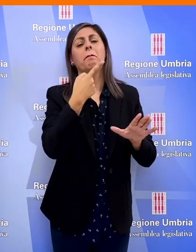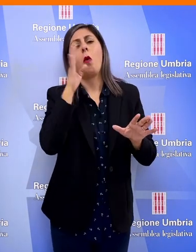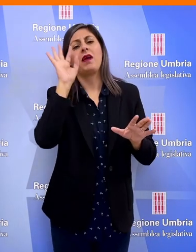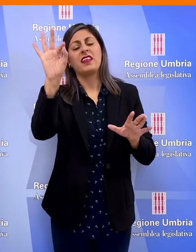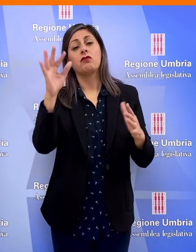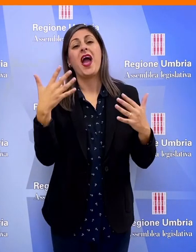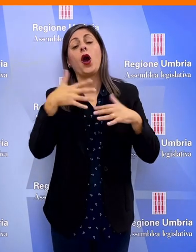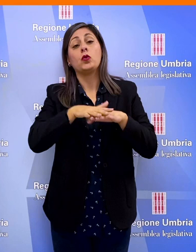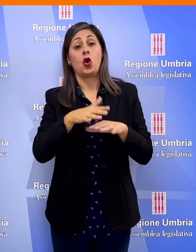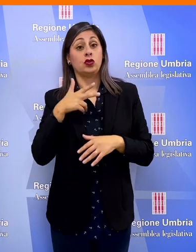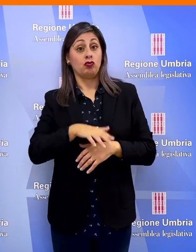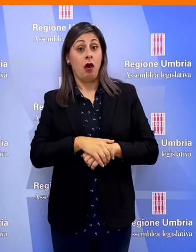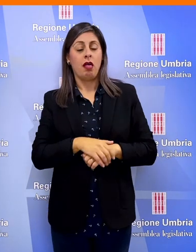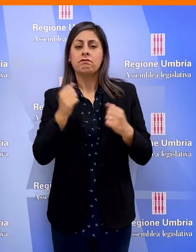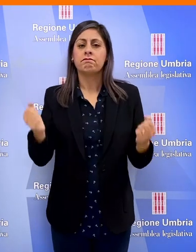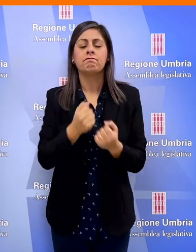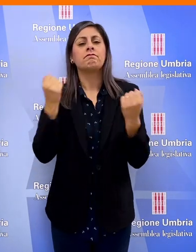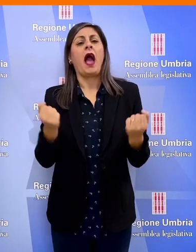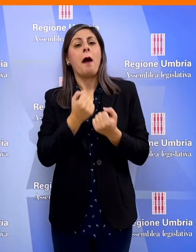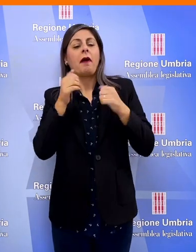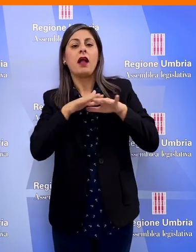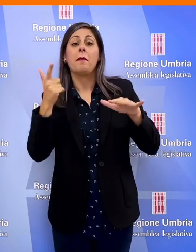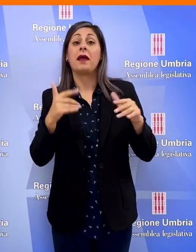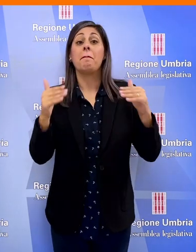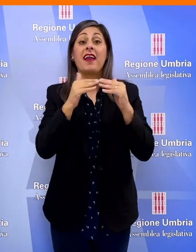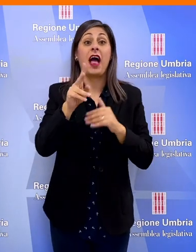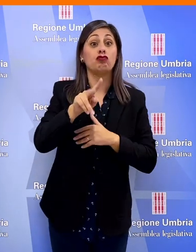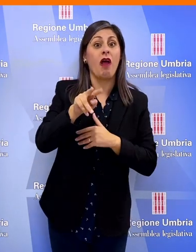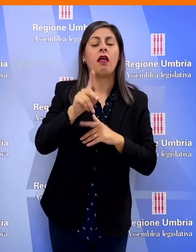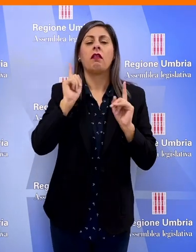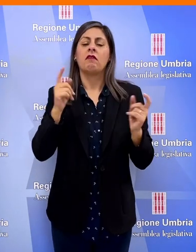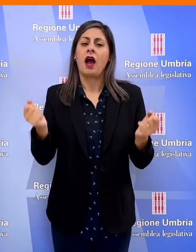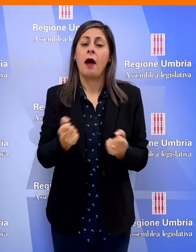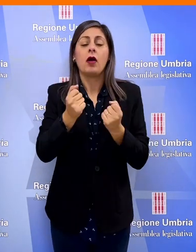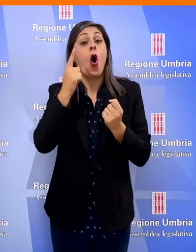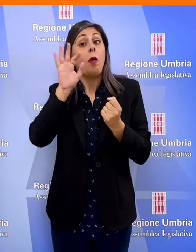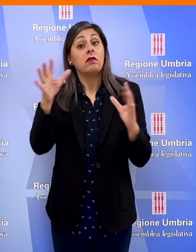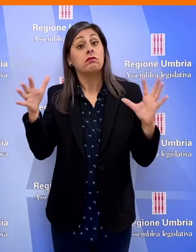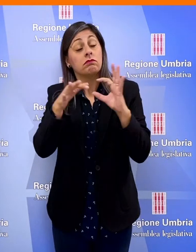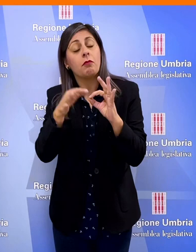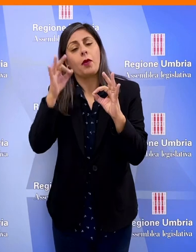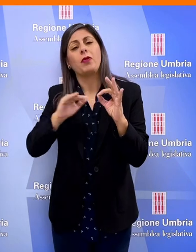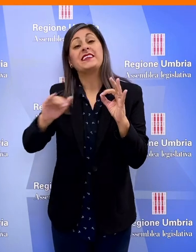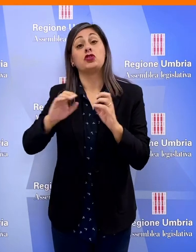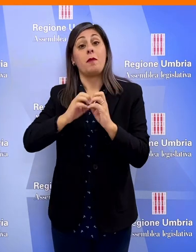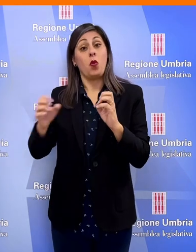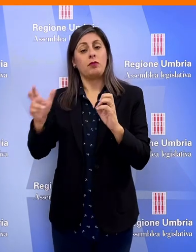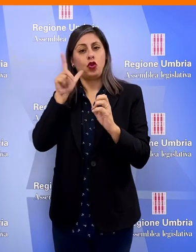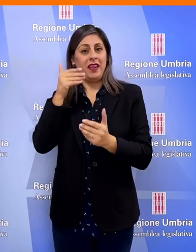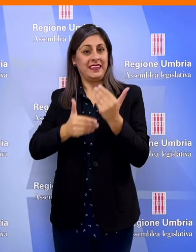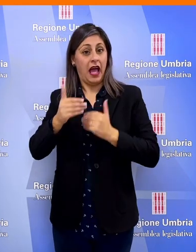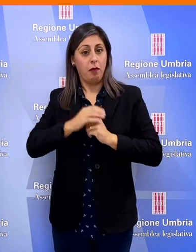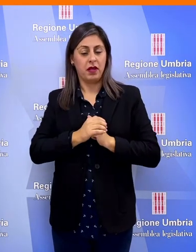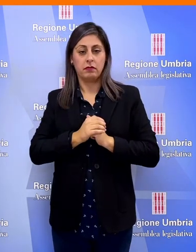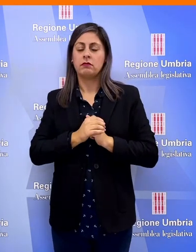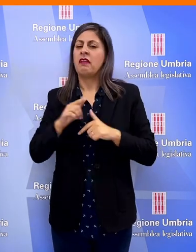sociale promuova campagne di sensibilizzazione e informazione sul tema della parità di genere in riferimento alla discriminazione multipla delle